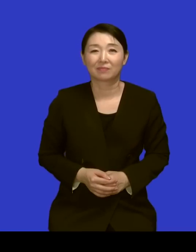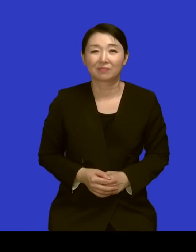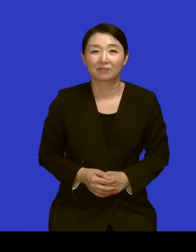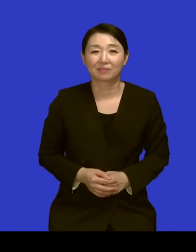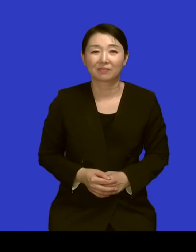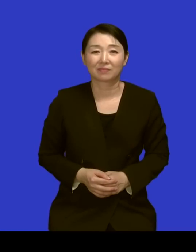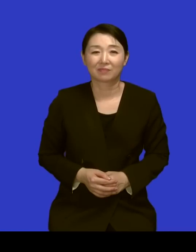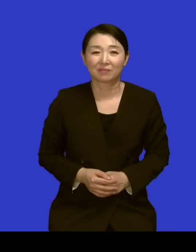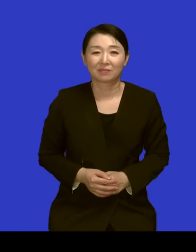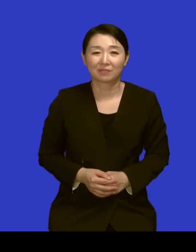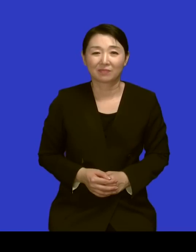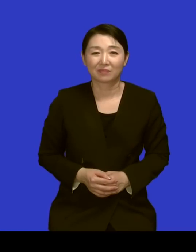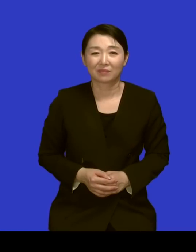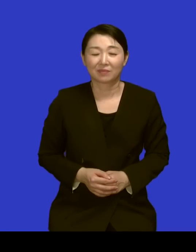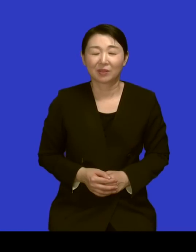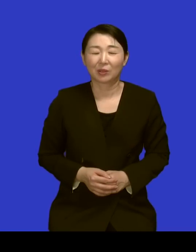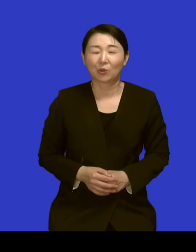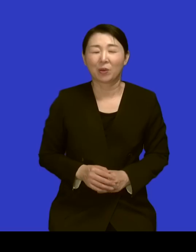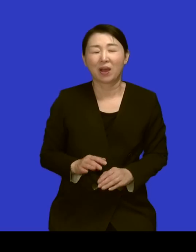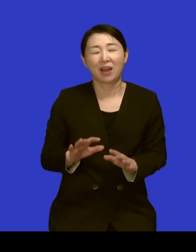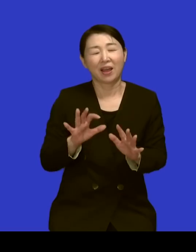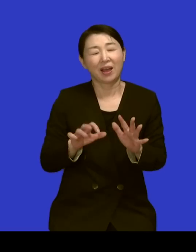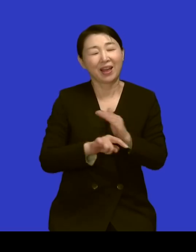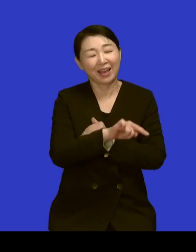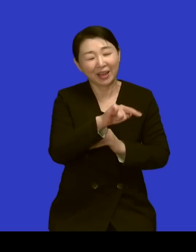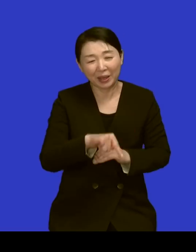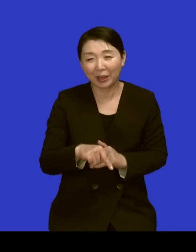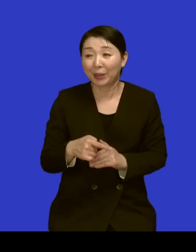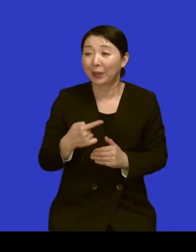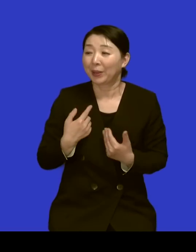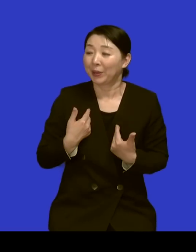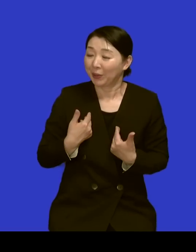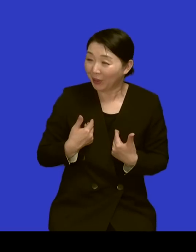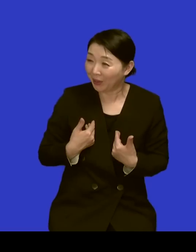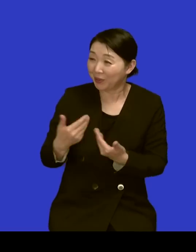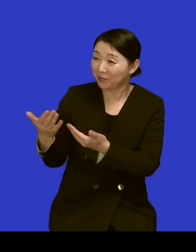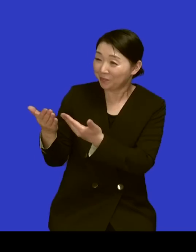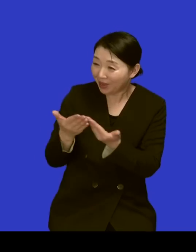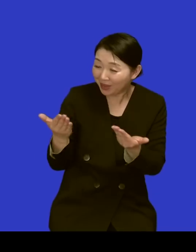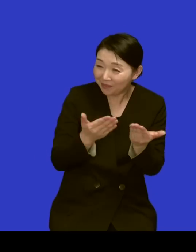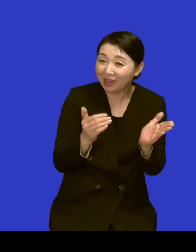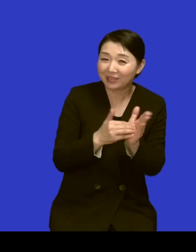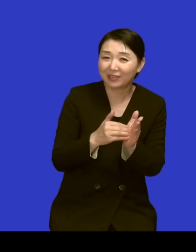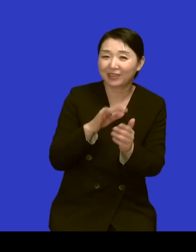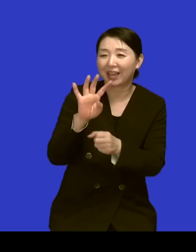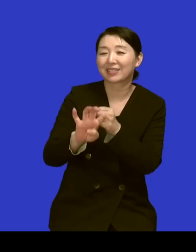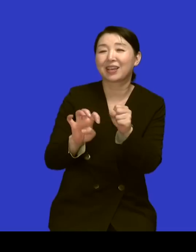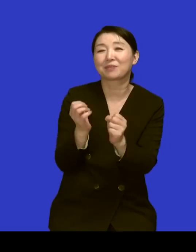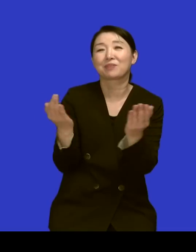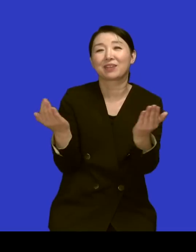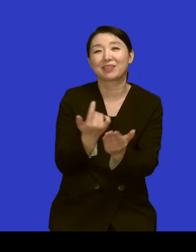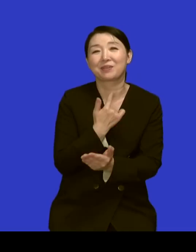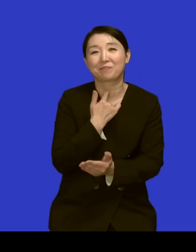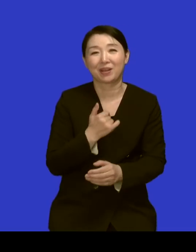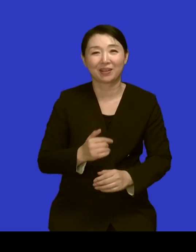이제 맞이하고 그럴 정도니까 근데 그걸 40년을 했어요 아이고 아유 네